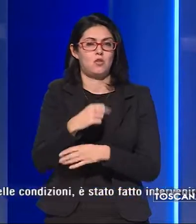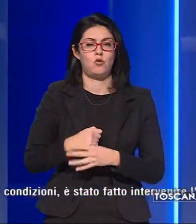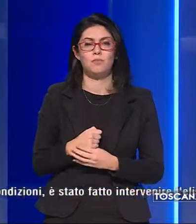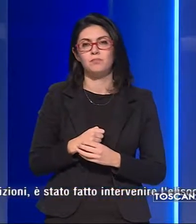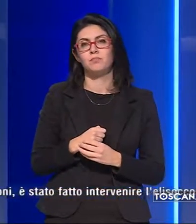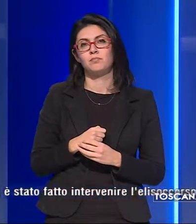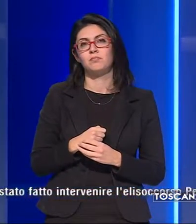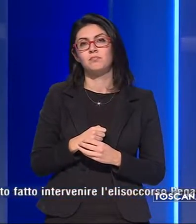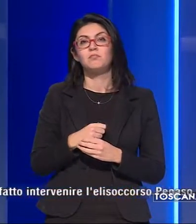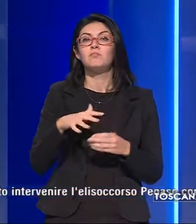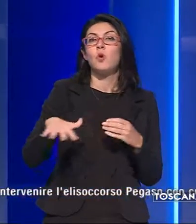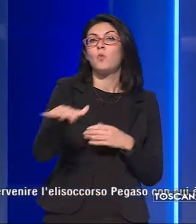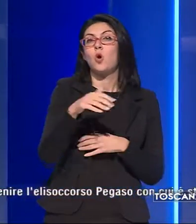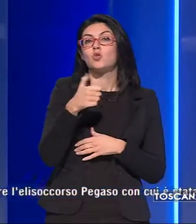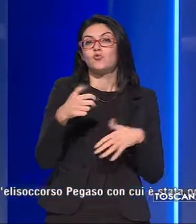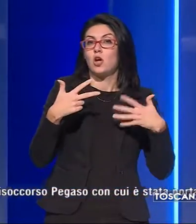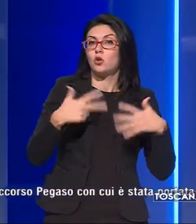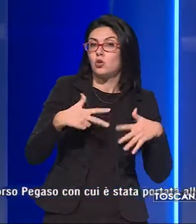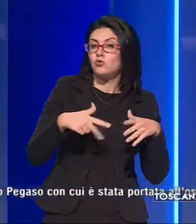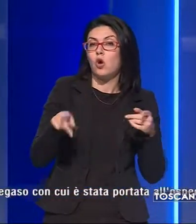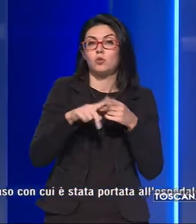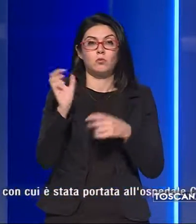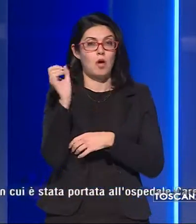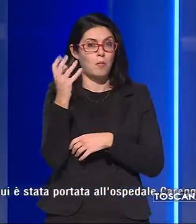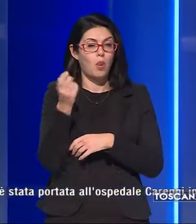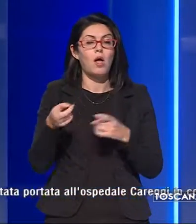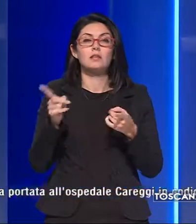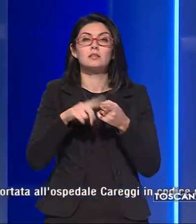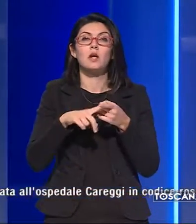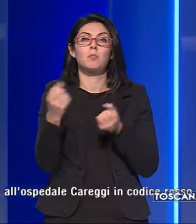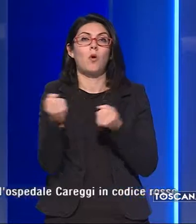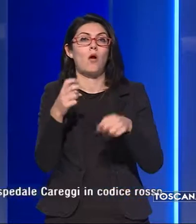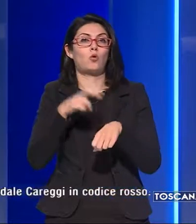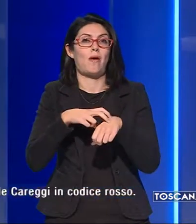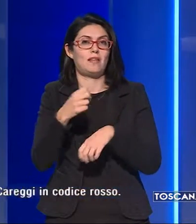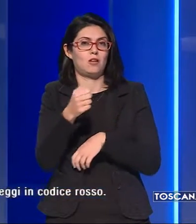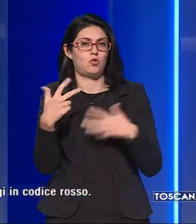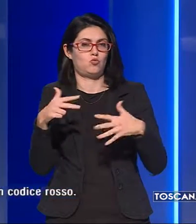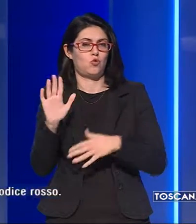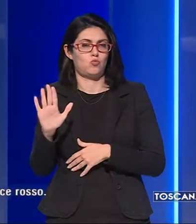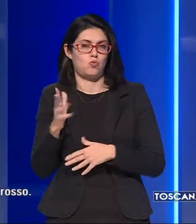Sul posto il 118 con un'ambulanza e l'automedica del 118.